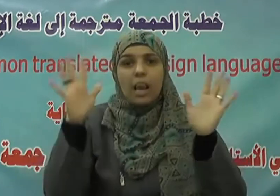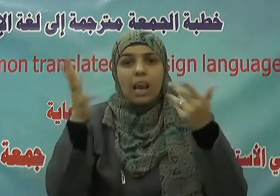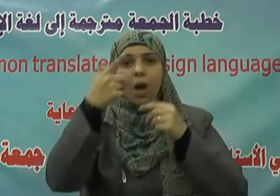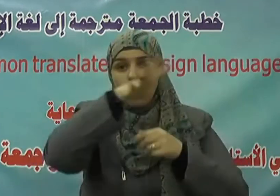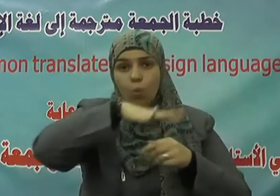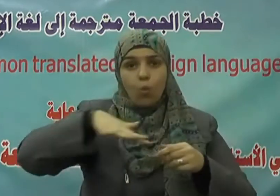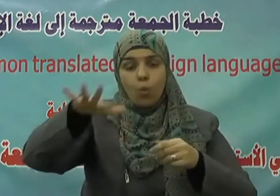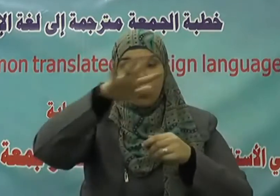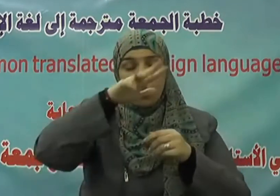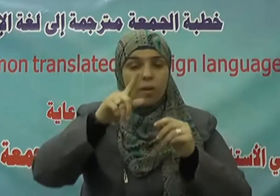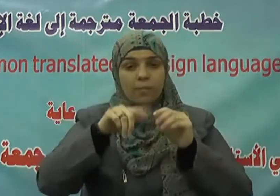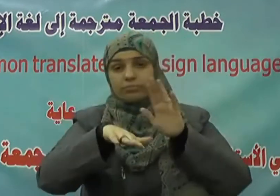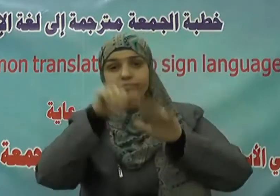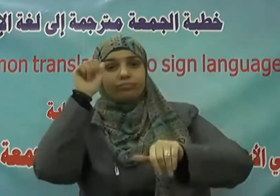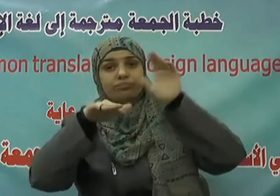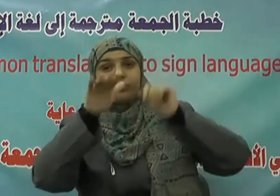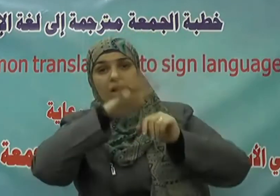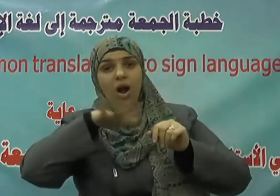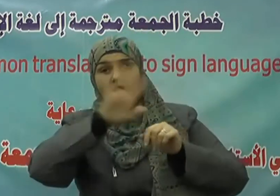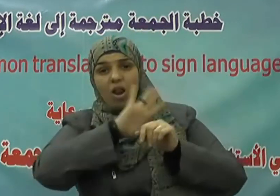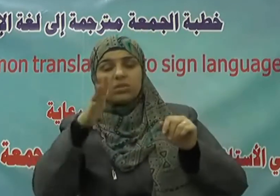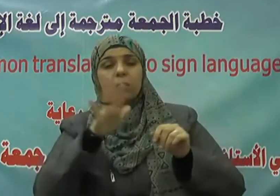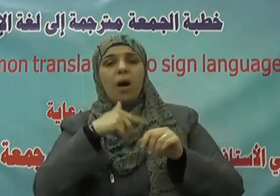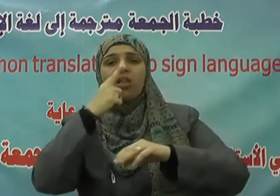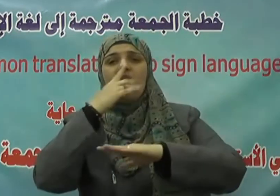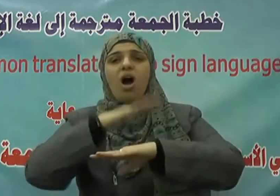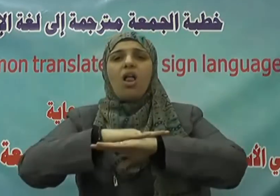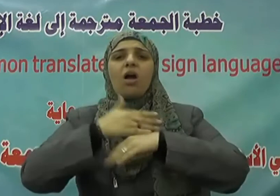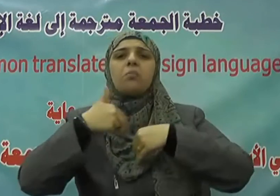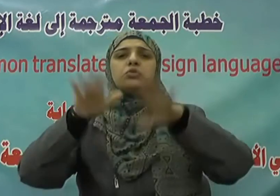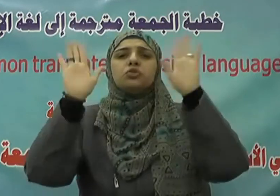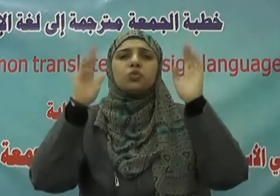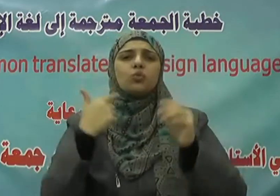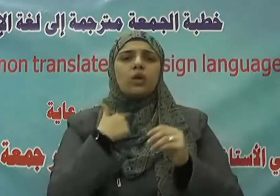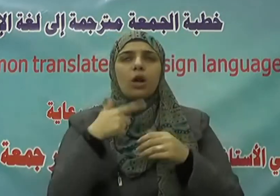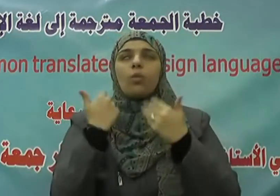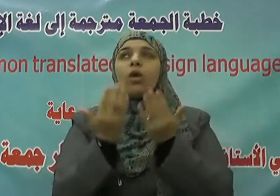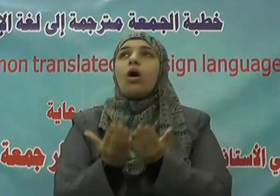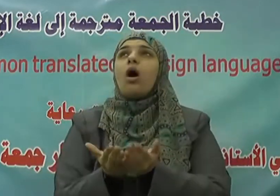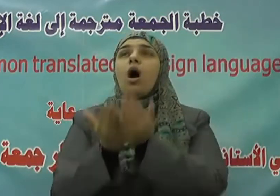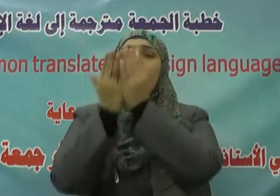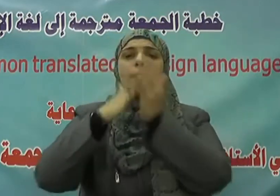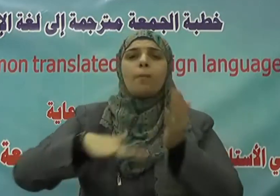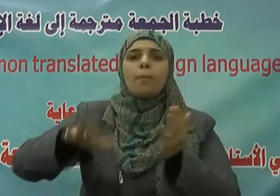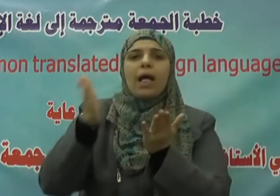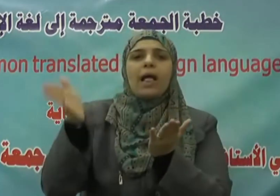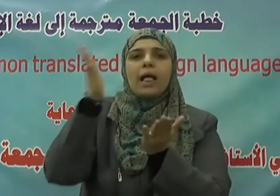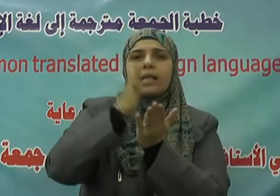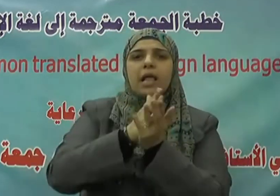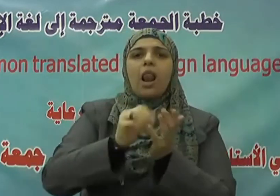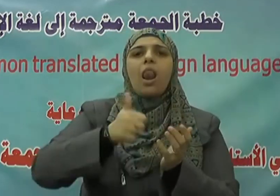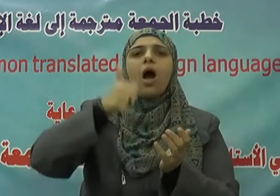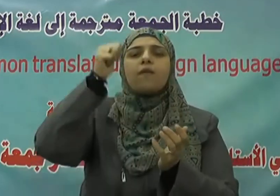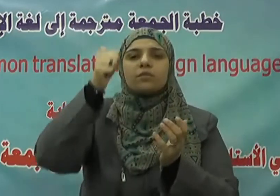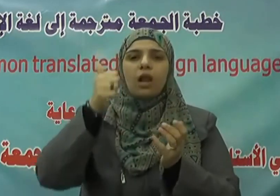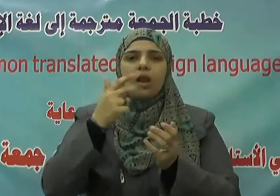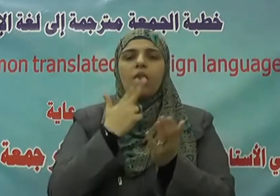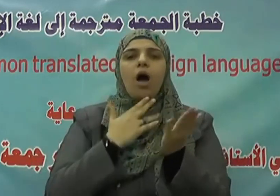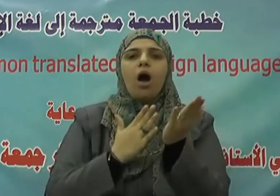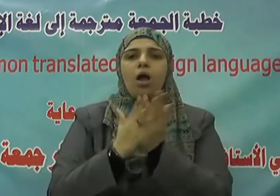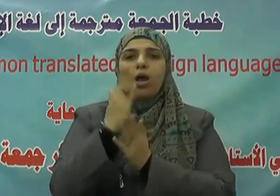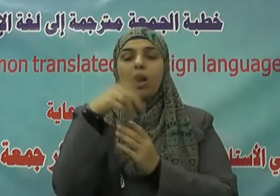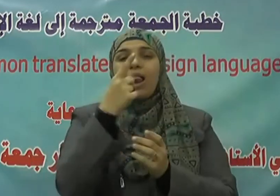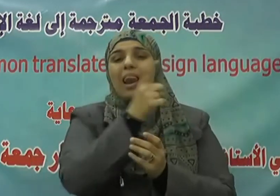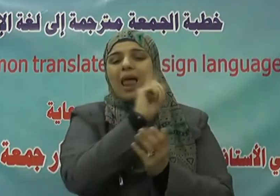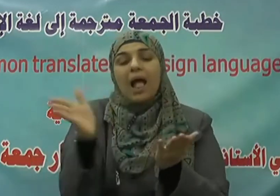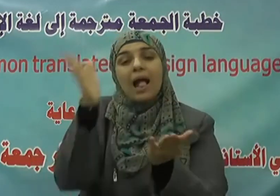أخلاقهم ذهبوا اللهم اهدنا لأحسن الأخلاق لا يهدي